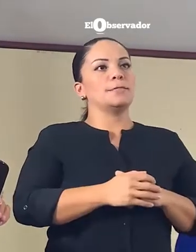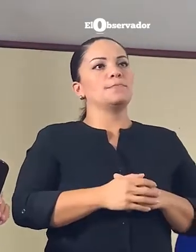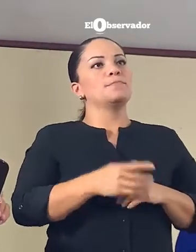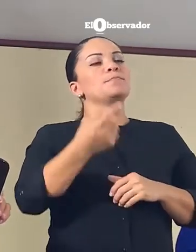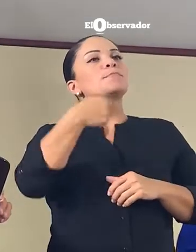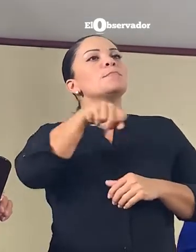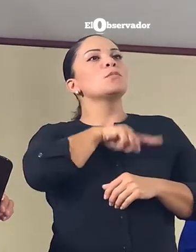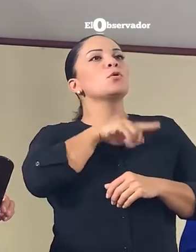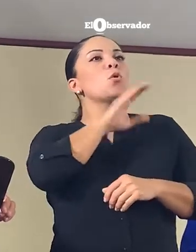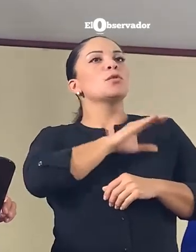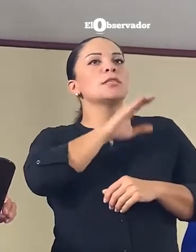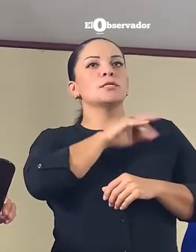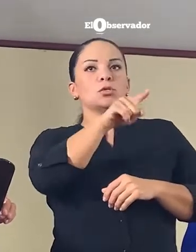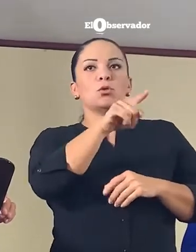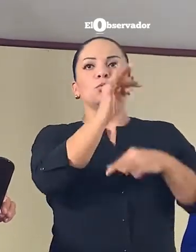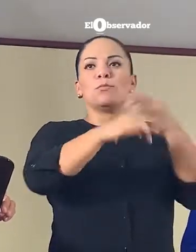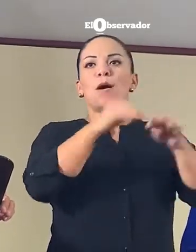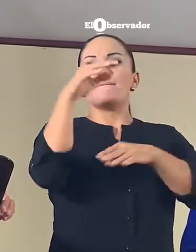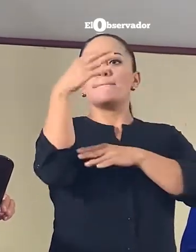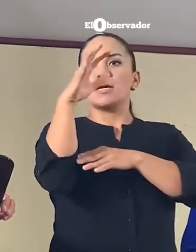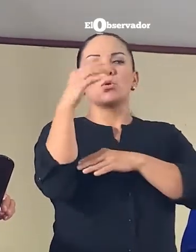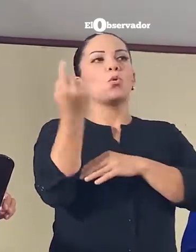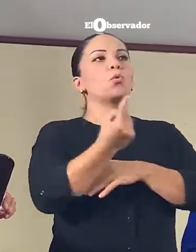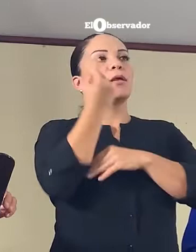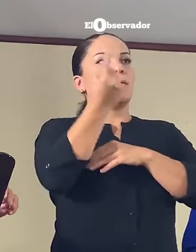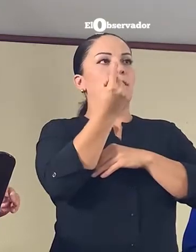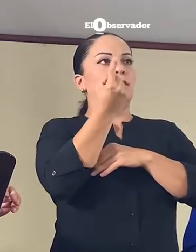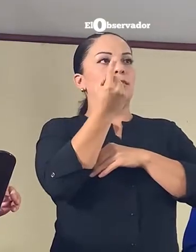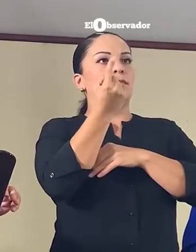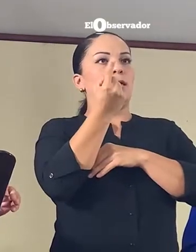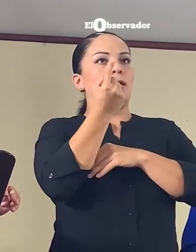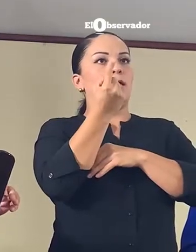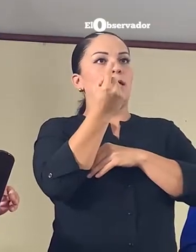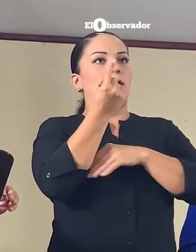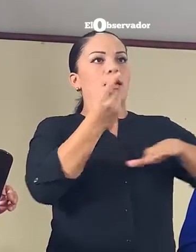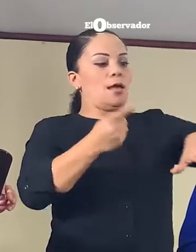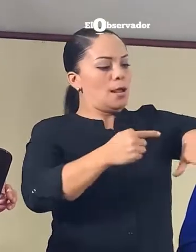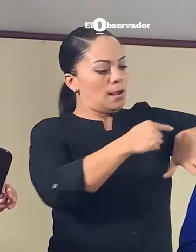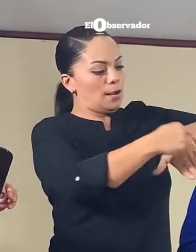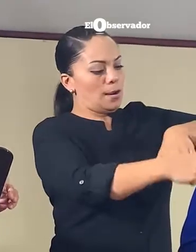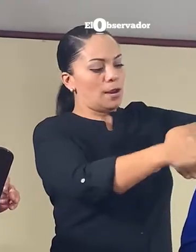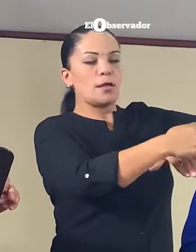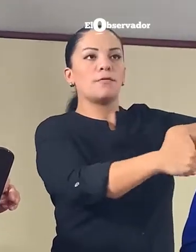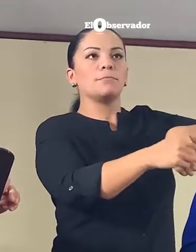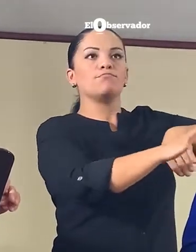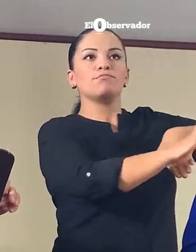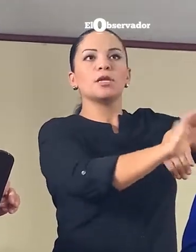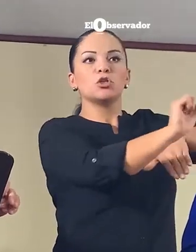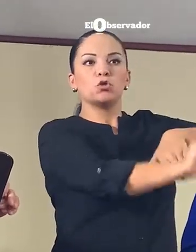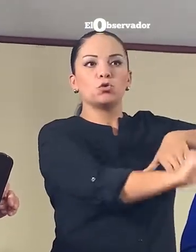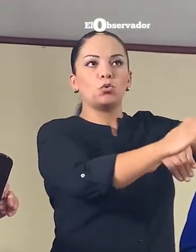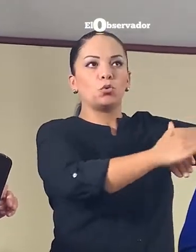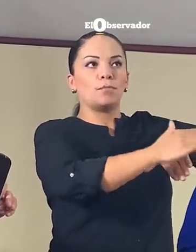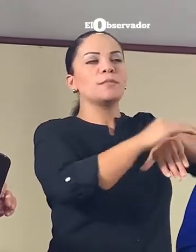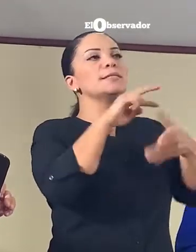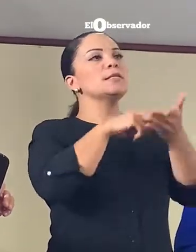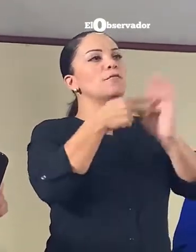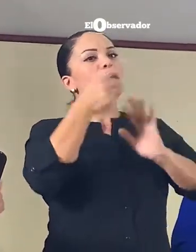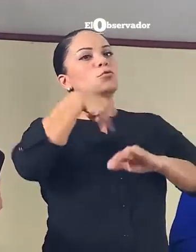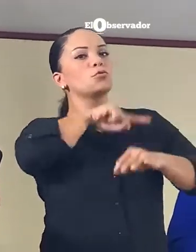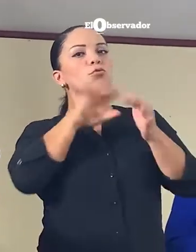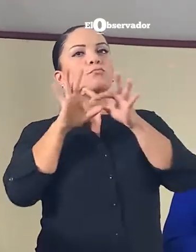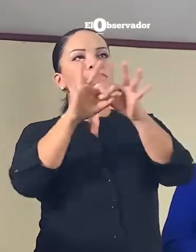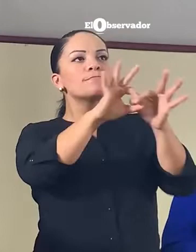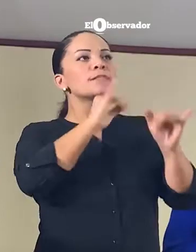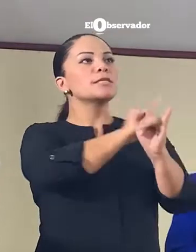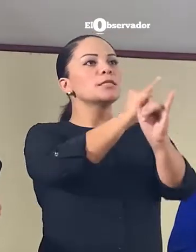condición amarilla únicamente el Caribe Sur. ¿Qué significa esto? Que hemos mirado una coordinación